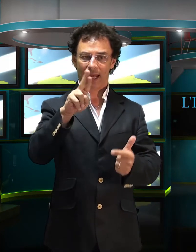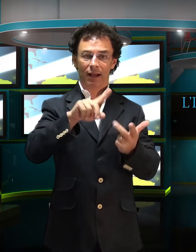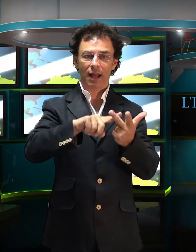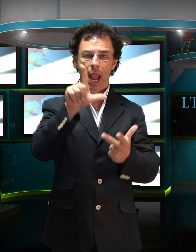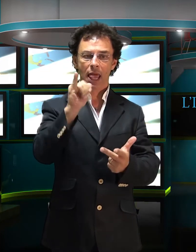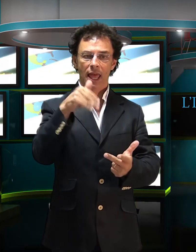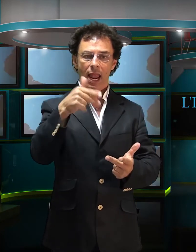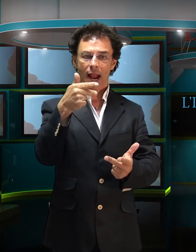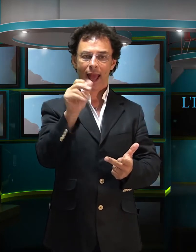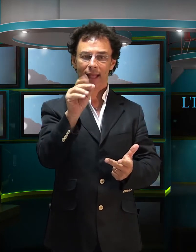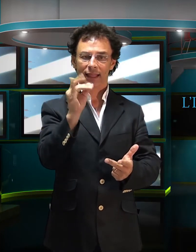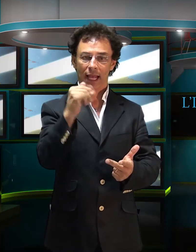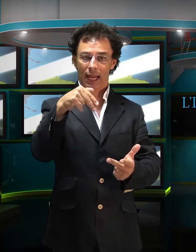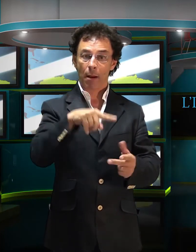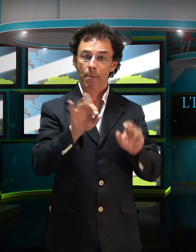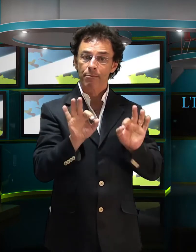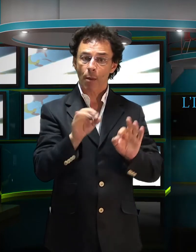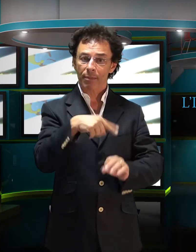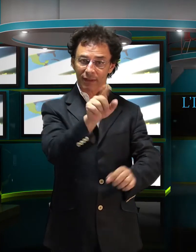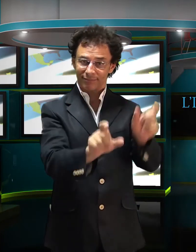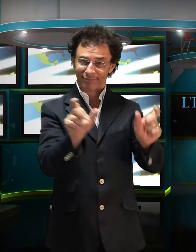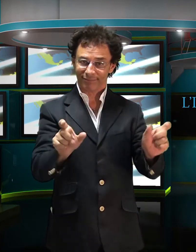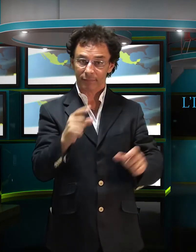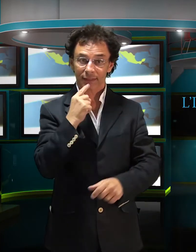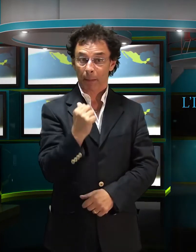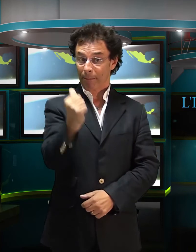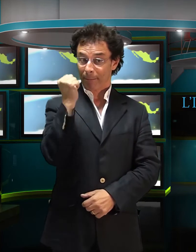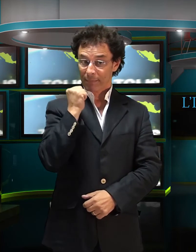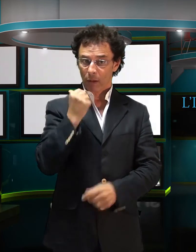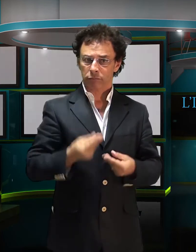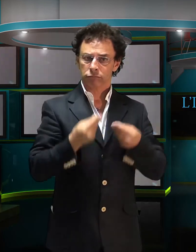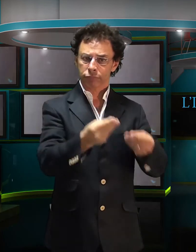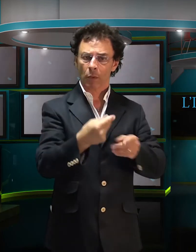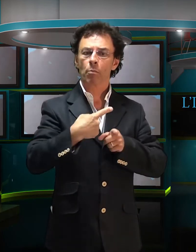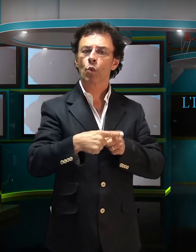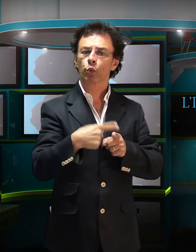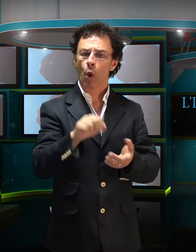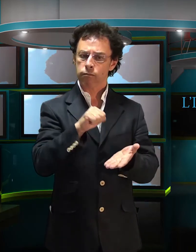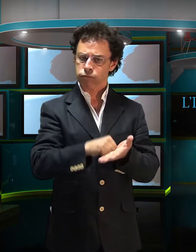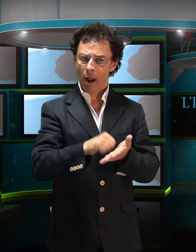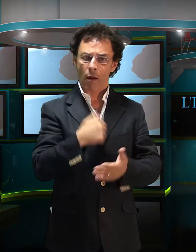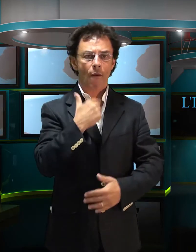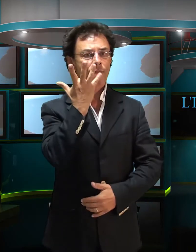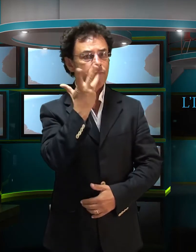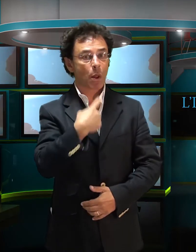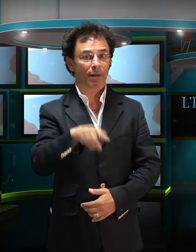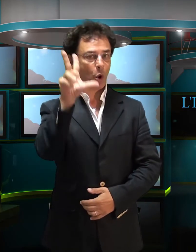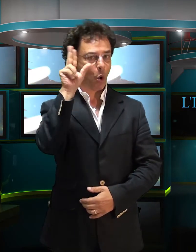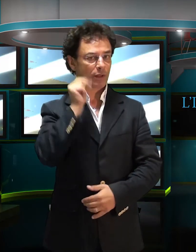clienti. Infatti, prima di concedere un mutuo, le banche vogliono conoscere i dati personali e le